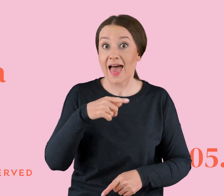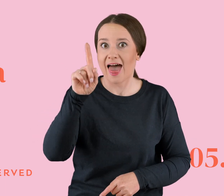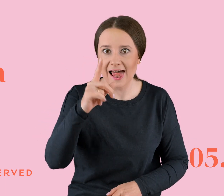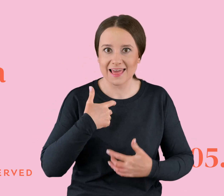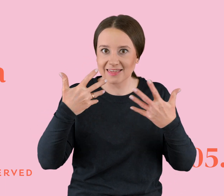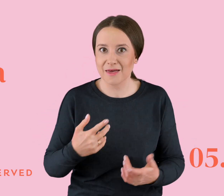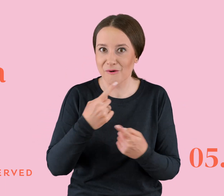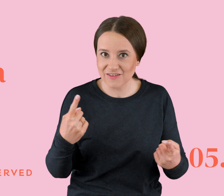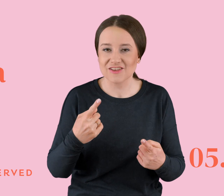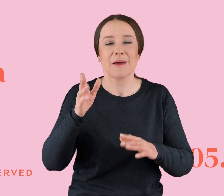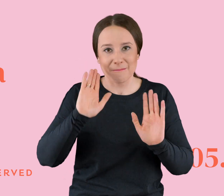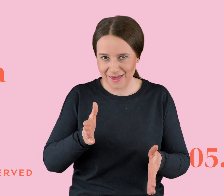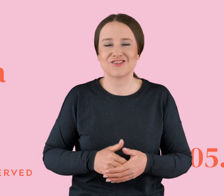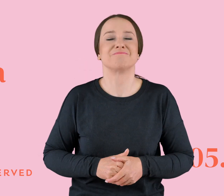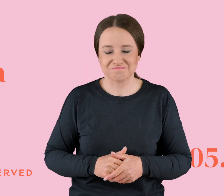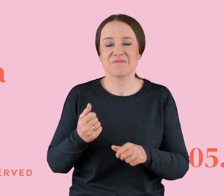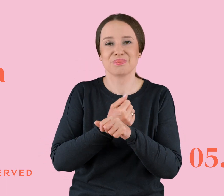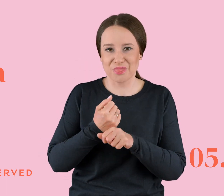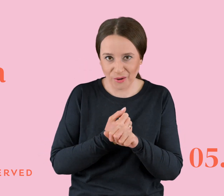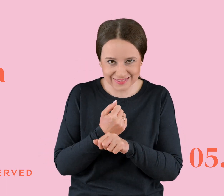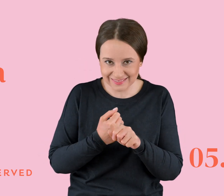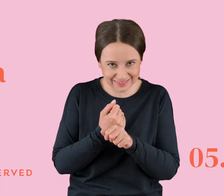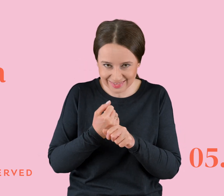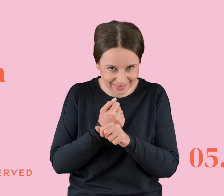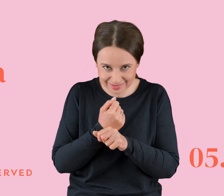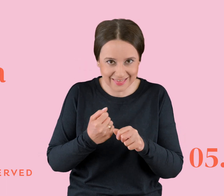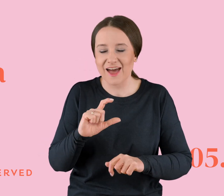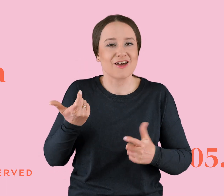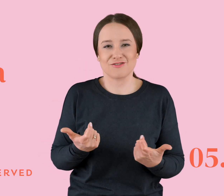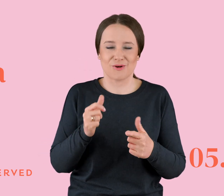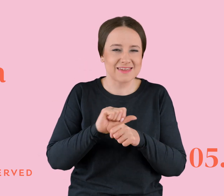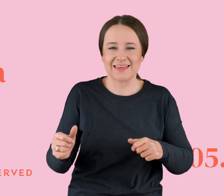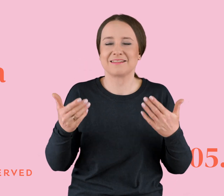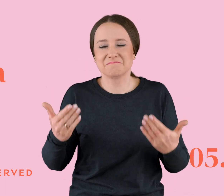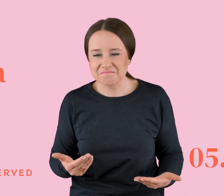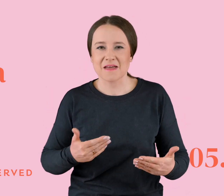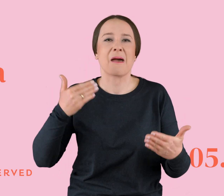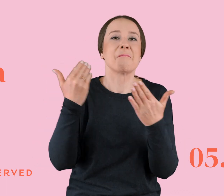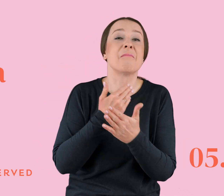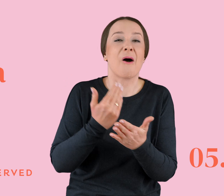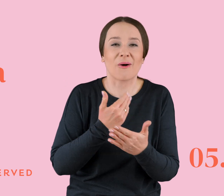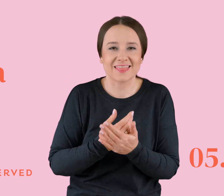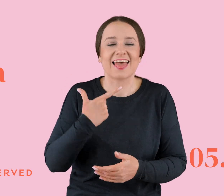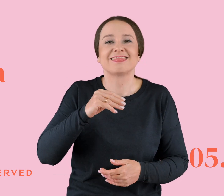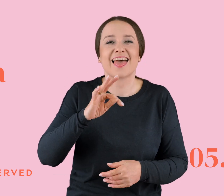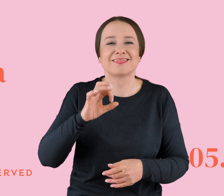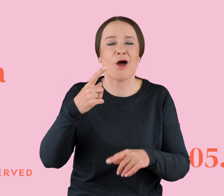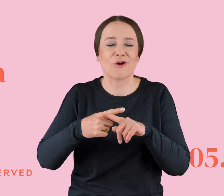powiedzieć, że dzisiaj będzie o tych toksynach, na które działa modny i nieskuteczny detoks sokowy, albo na przykład